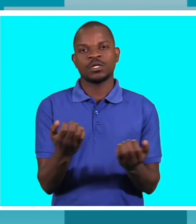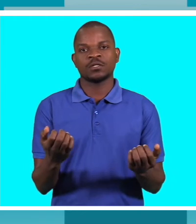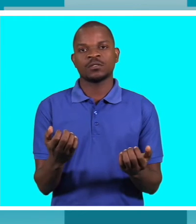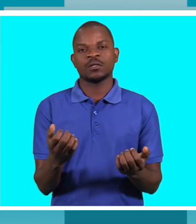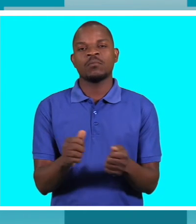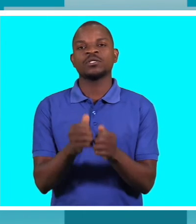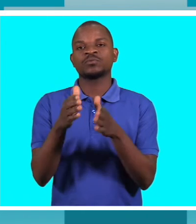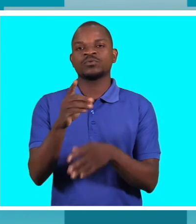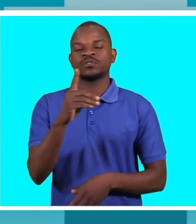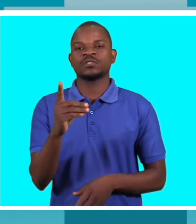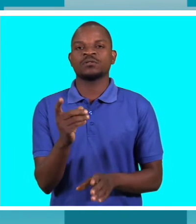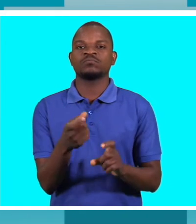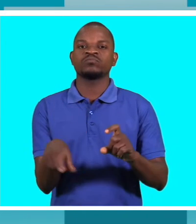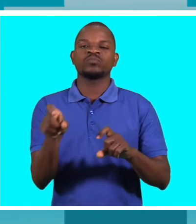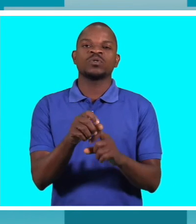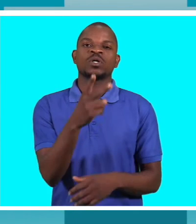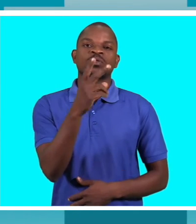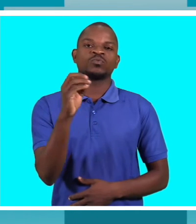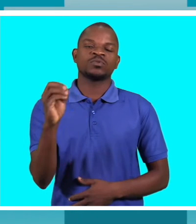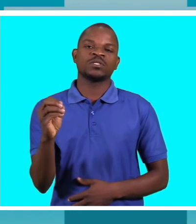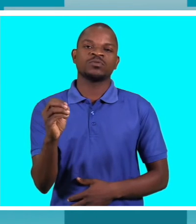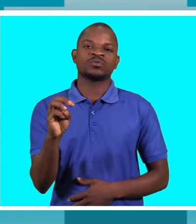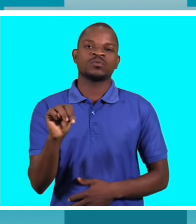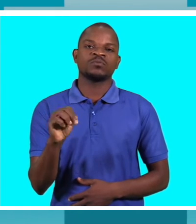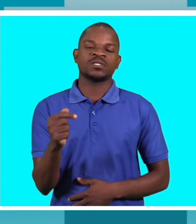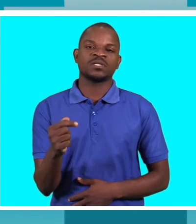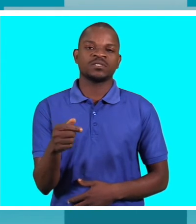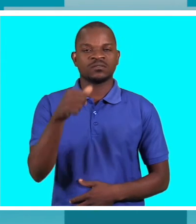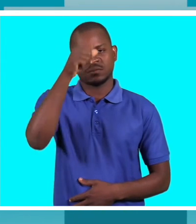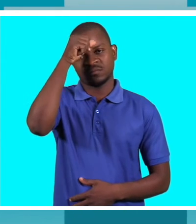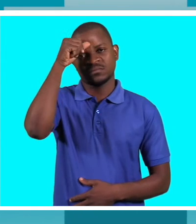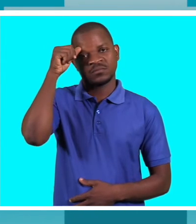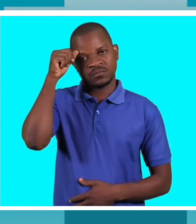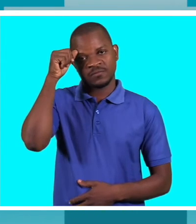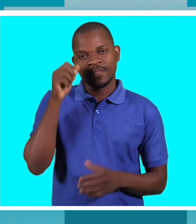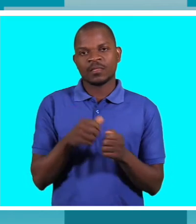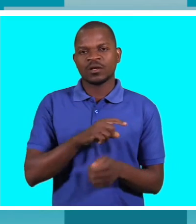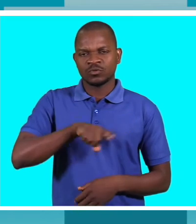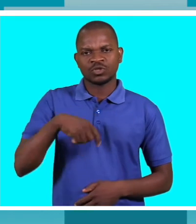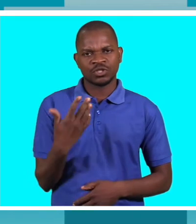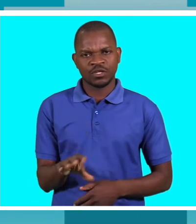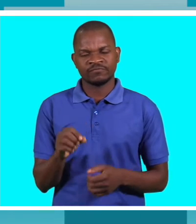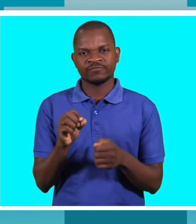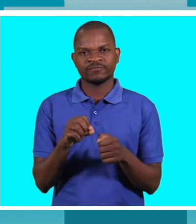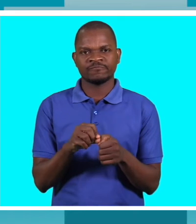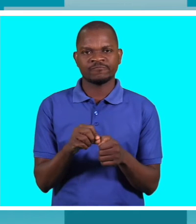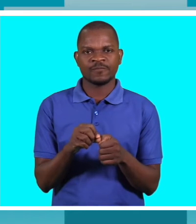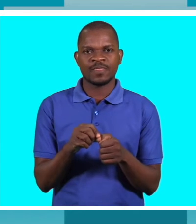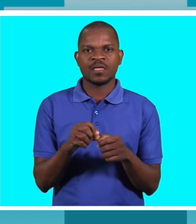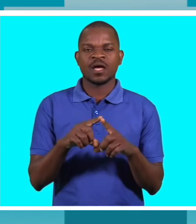meticais fica muito complicado criamos um teatro onde vamos às escolas